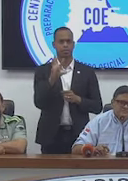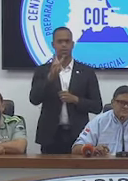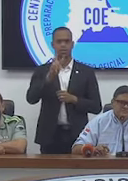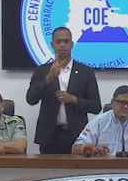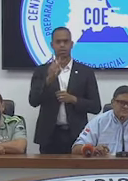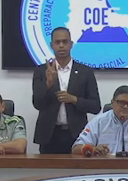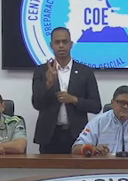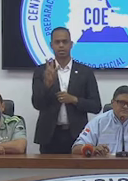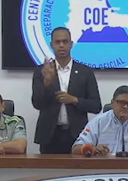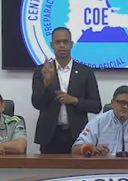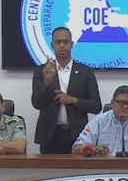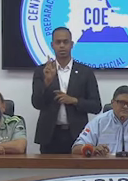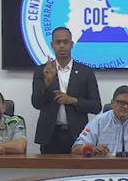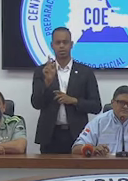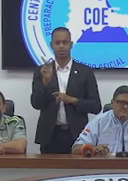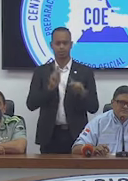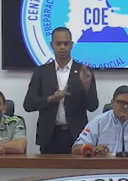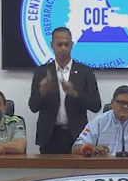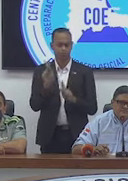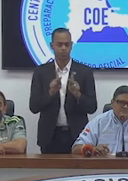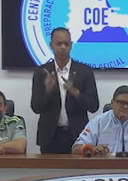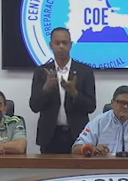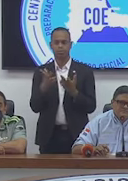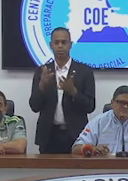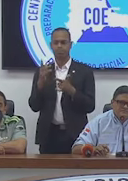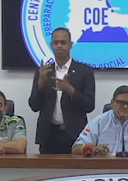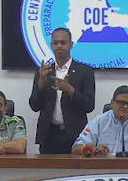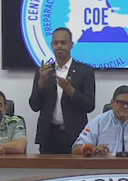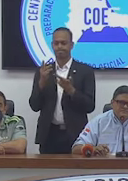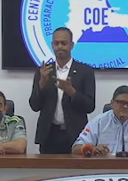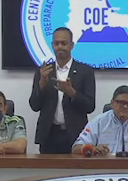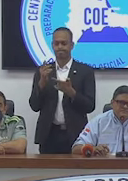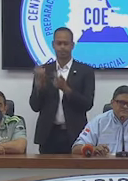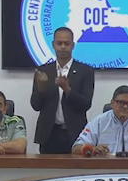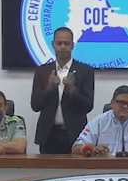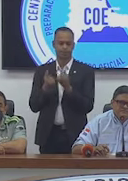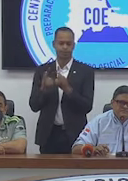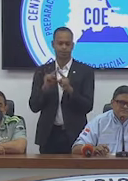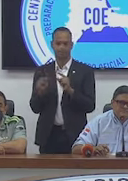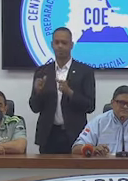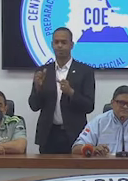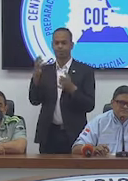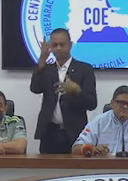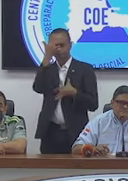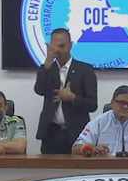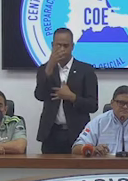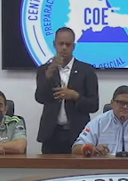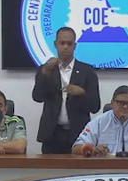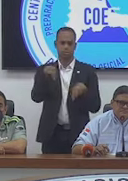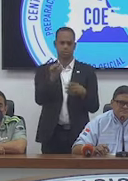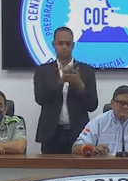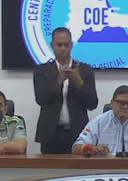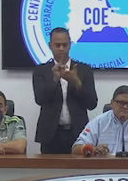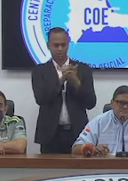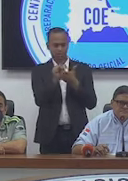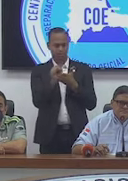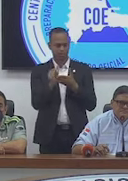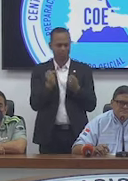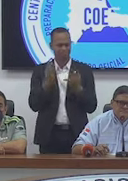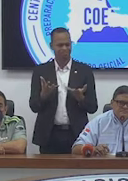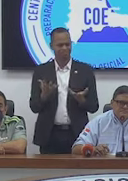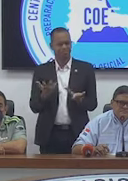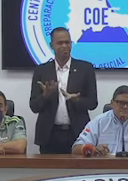personas ya intoxicadas por diferentes actividades, iniciando esta Semana Santa.